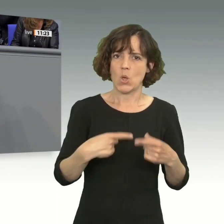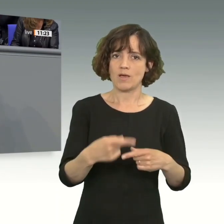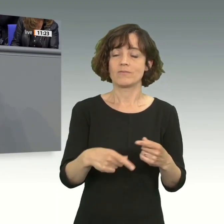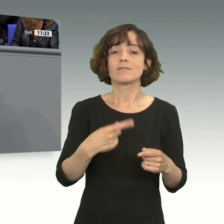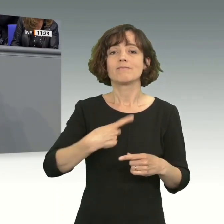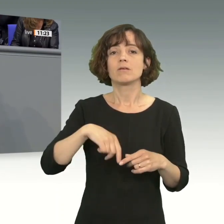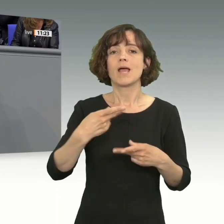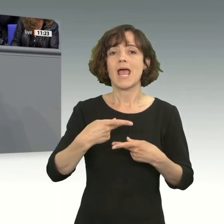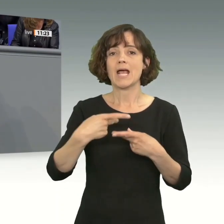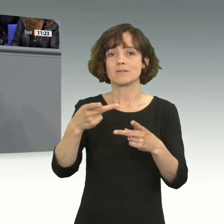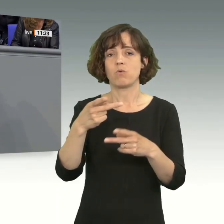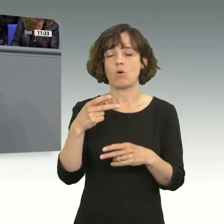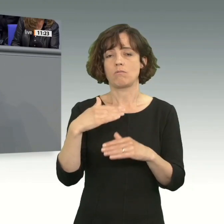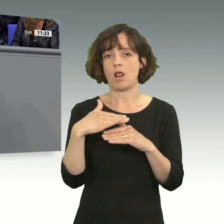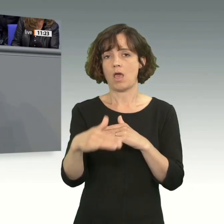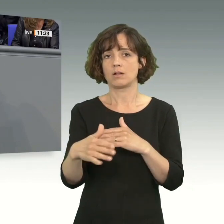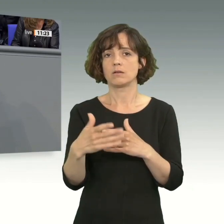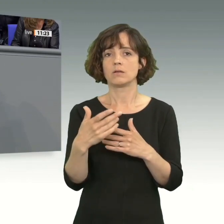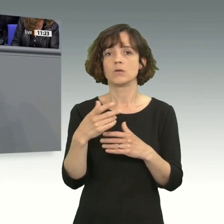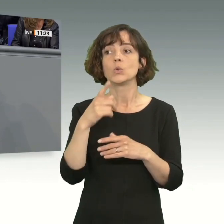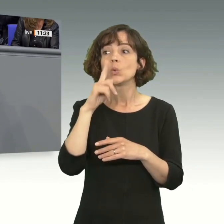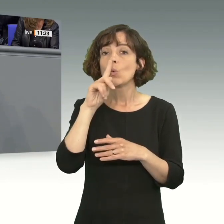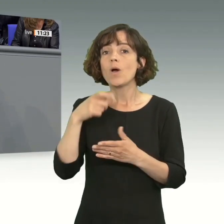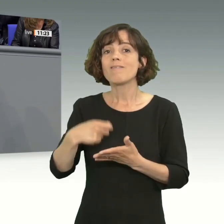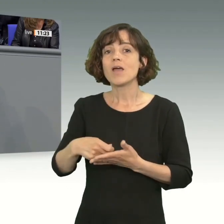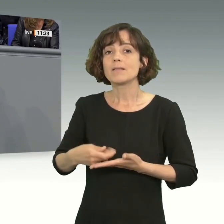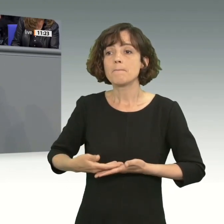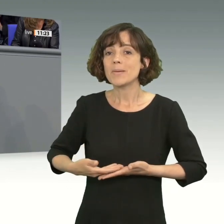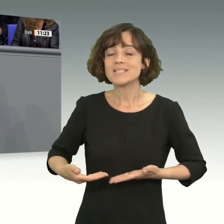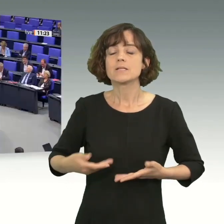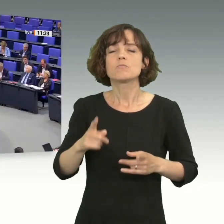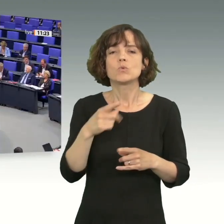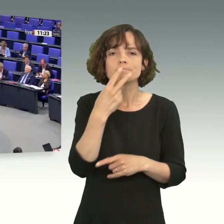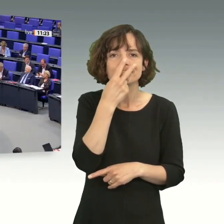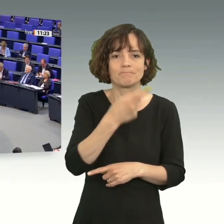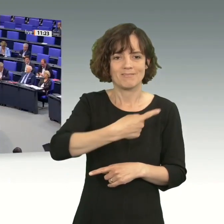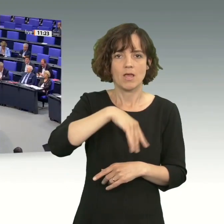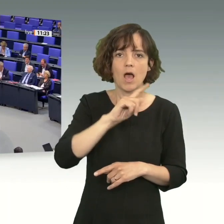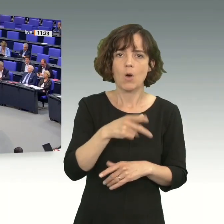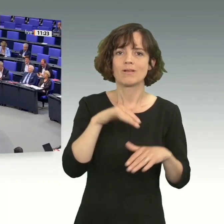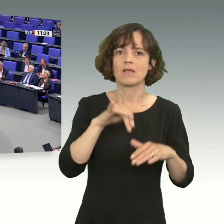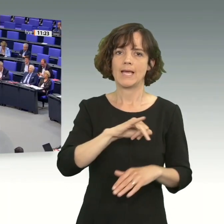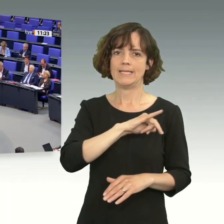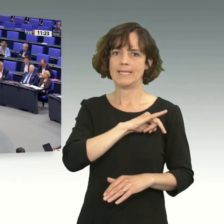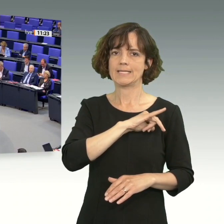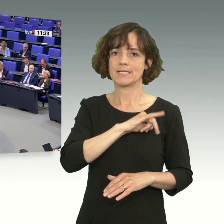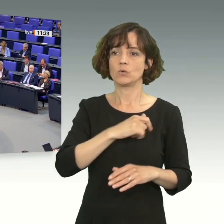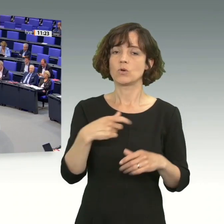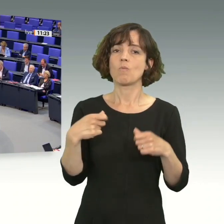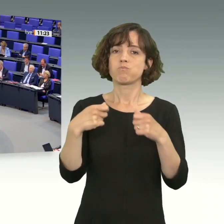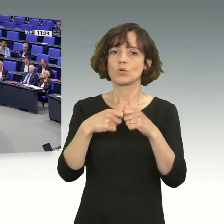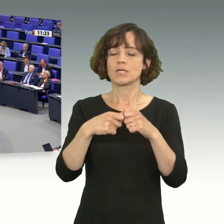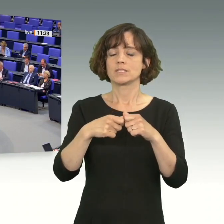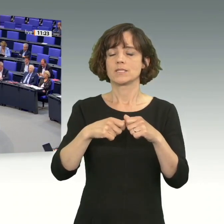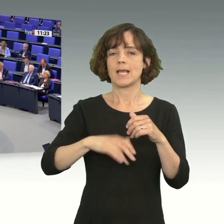sind Exportnationen. Nein, nicht nur wertebasiert. Sie müssen mal eins sehen. Wir haben auch Interessen. Und die Bundesrepublik